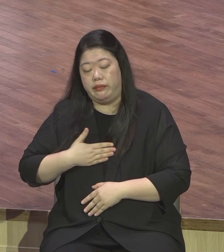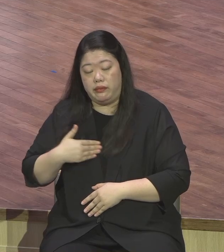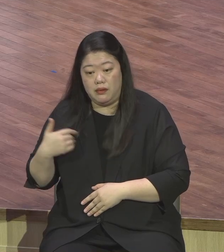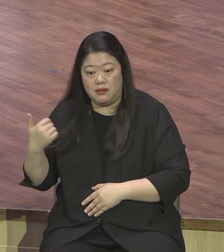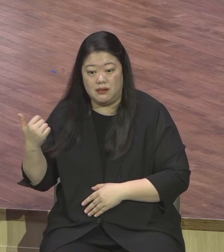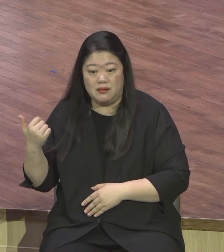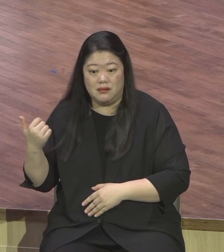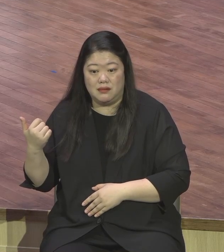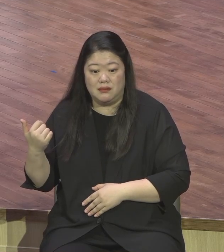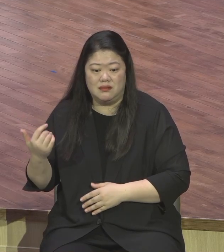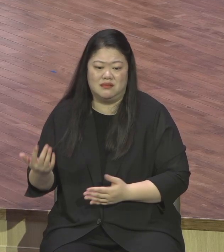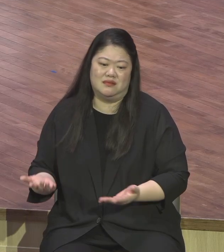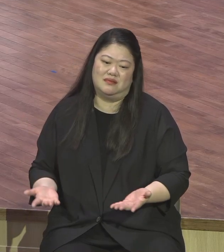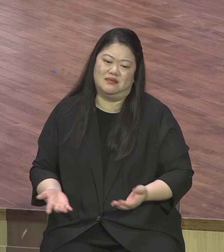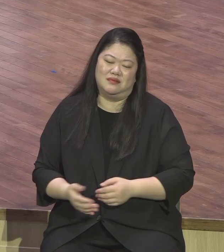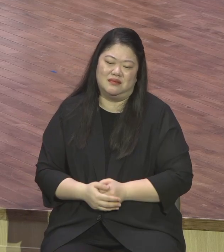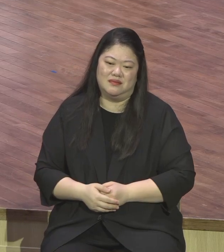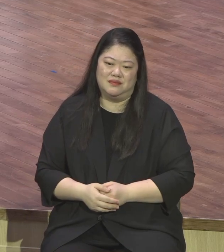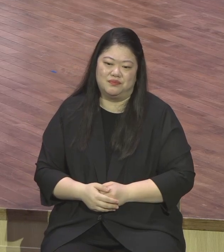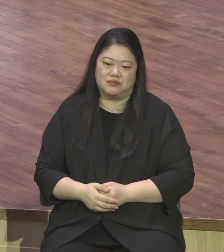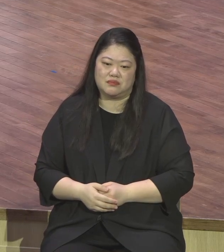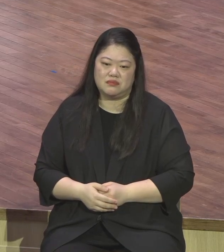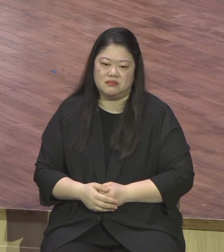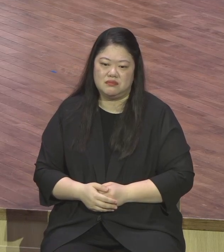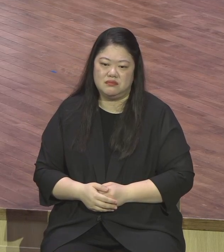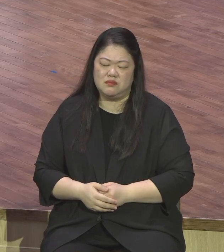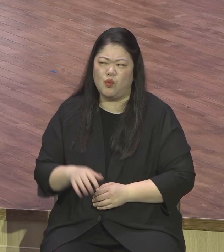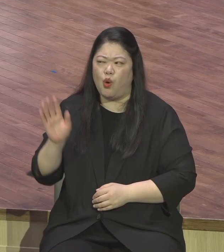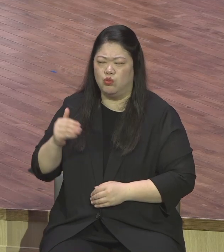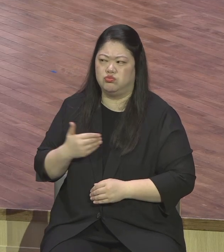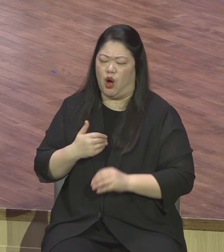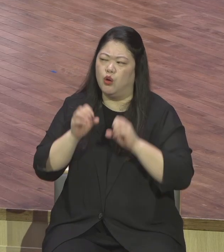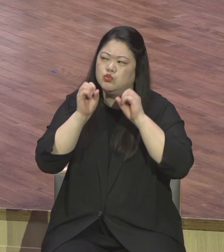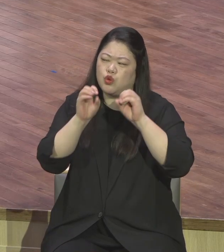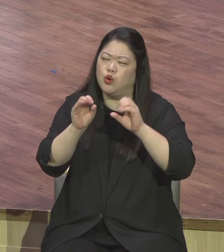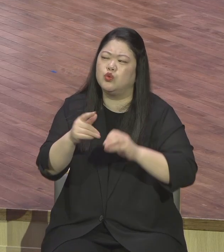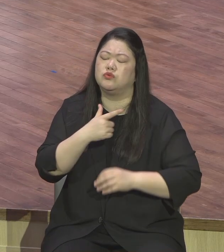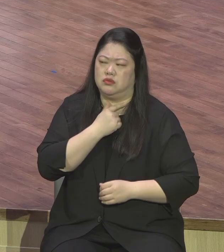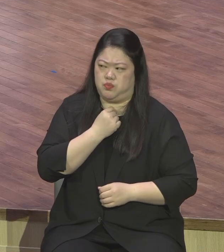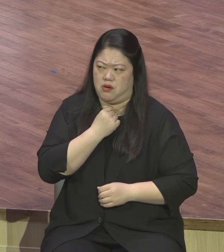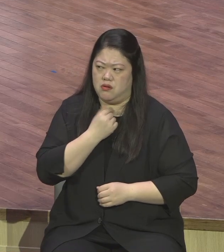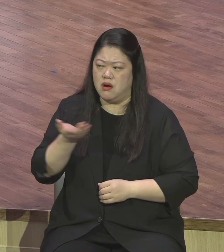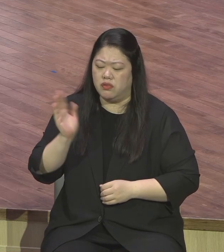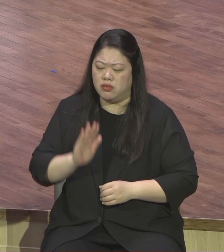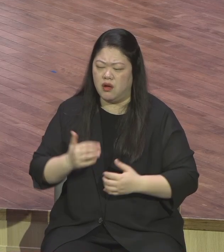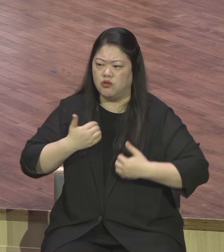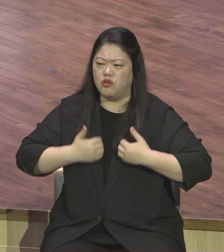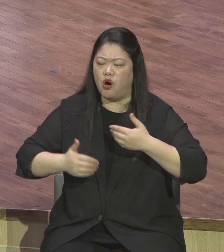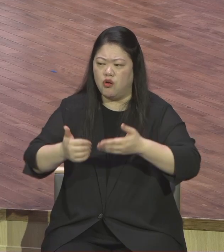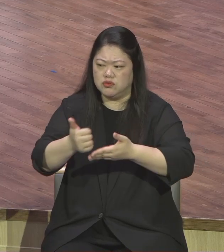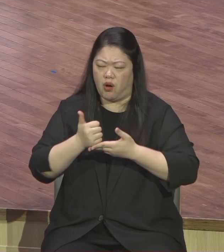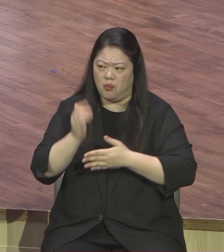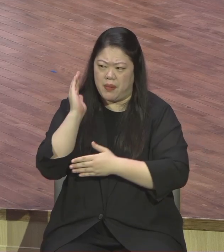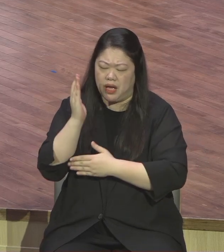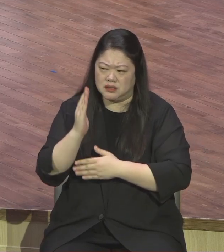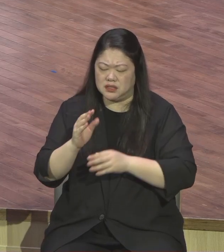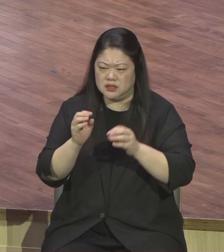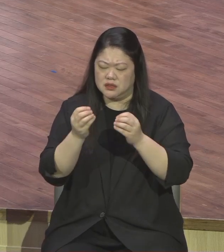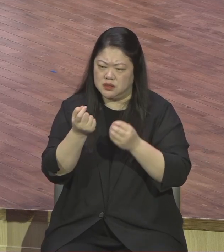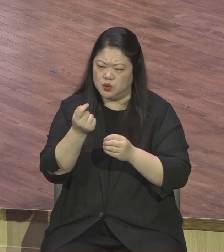내가 전도를 하고 싶은데 내가 영전 메시지가 잘 안되네 그럼 어떻게 해요? 세가족부에 가보세요 세가족부에 가서 딱 앉아서